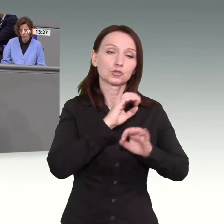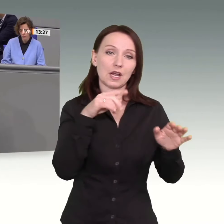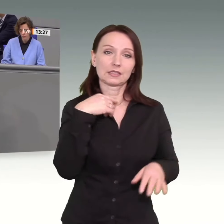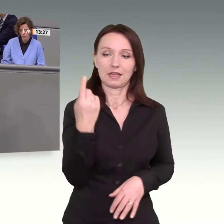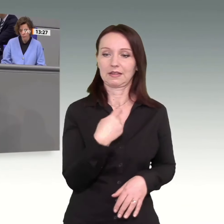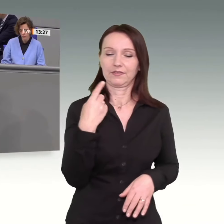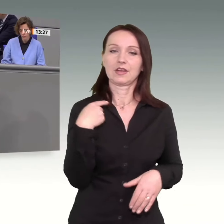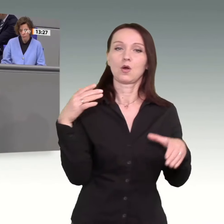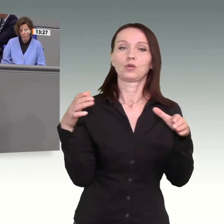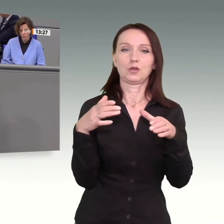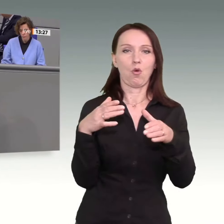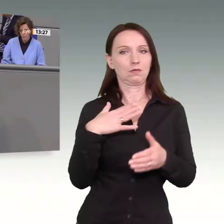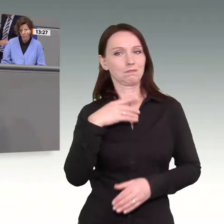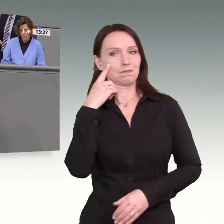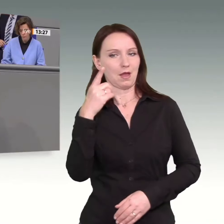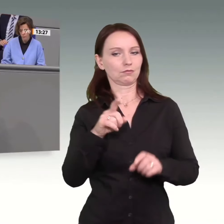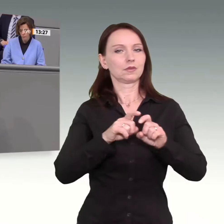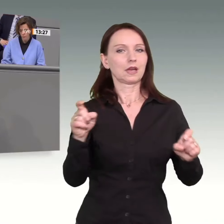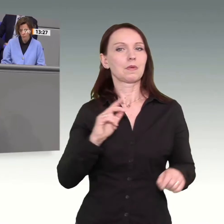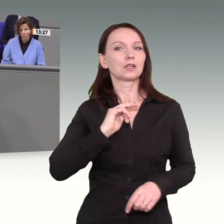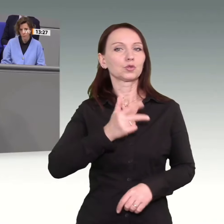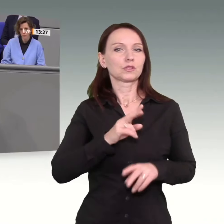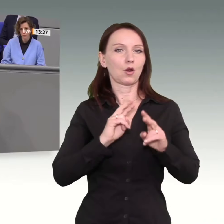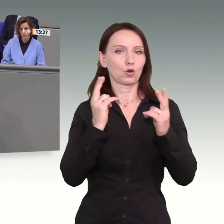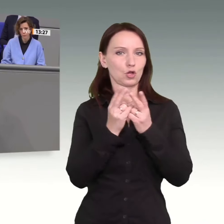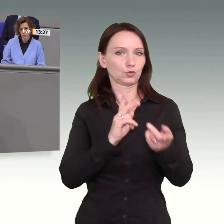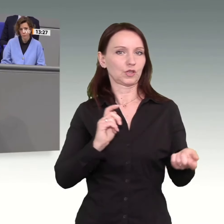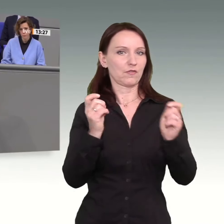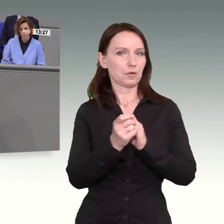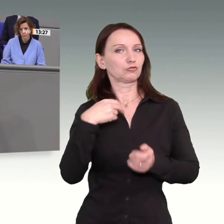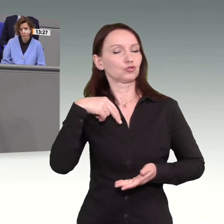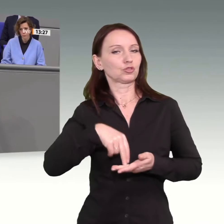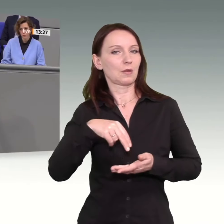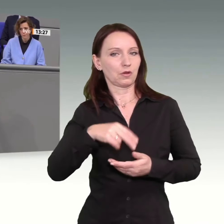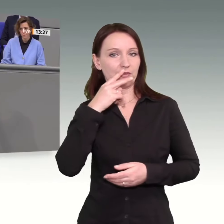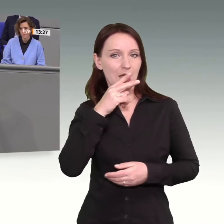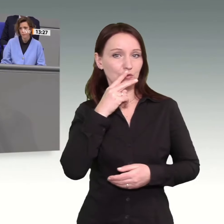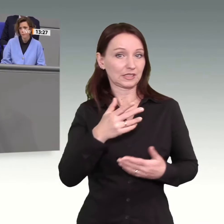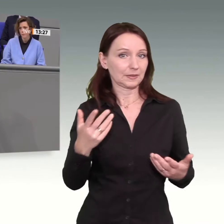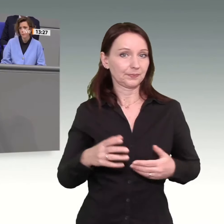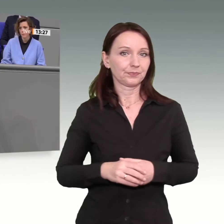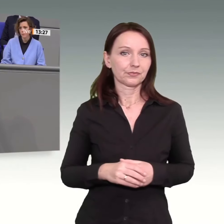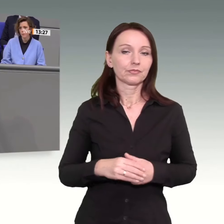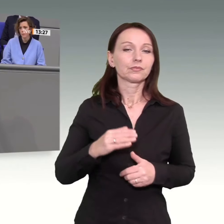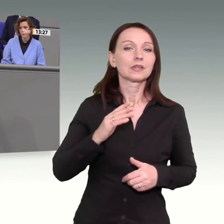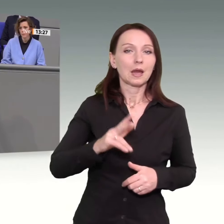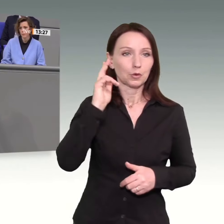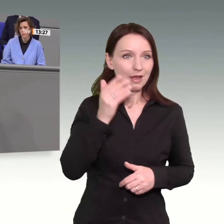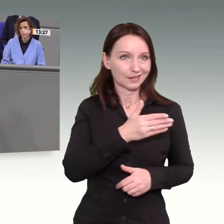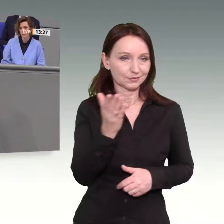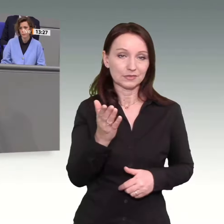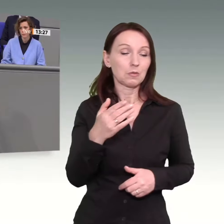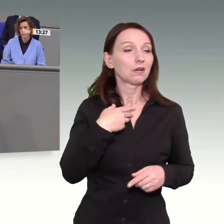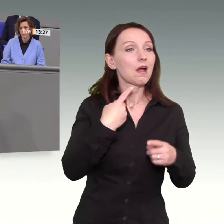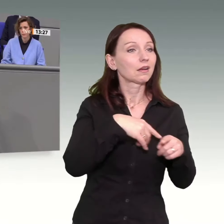-ökologischen Transformation stehen. Meine Damen und Herren, wie keine andere Partei nehmen wir alles drei in den Blick und